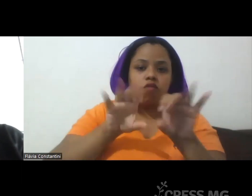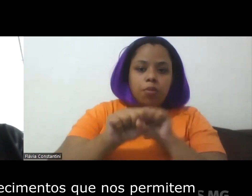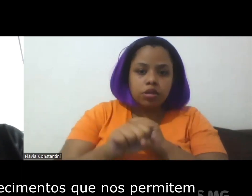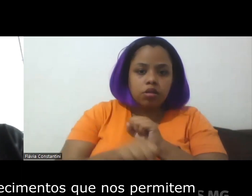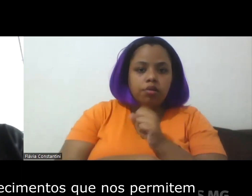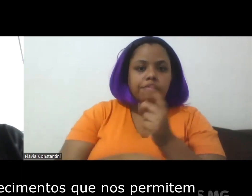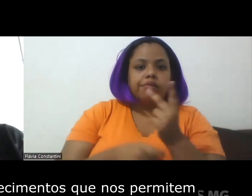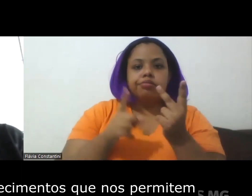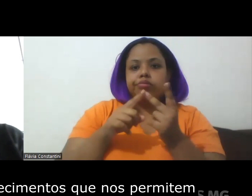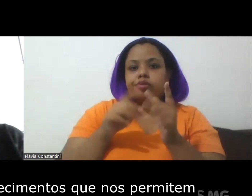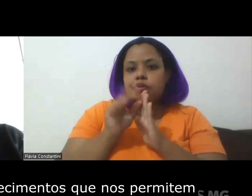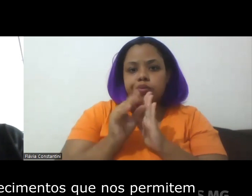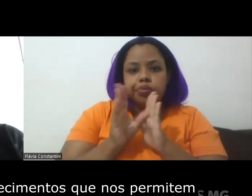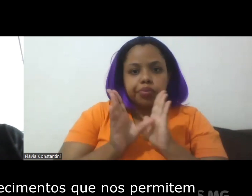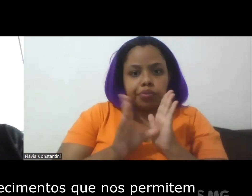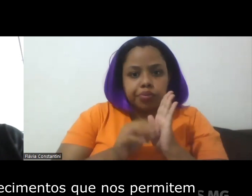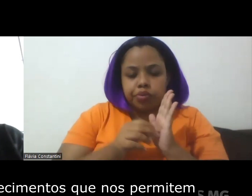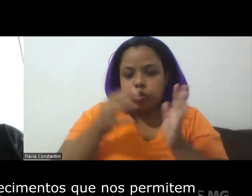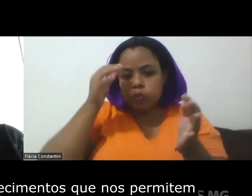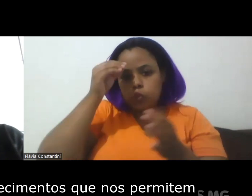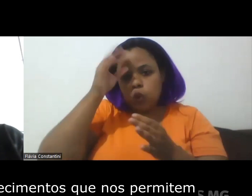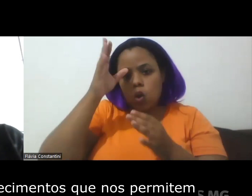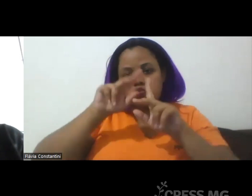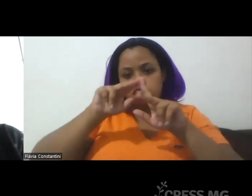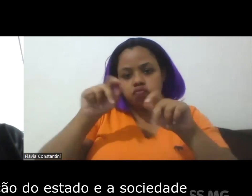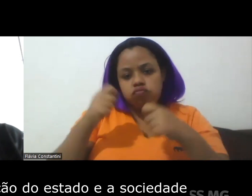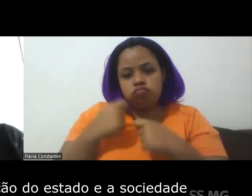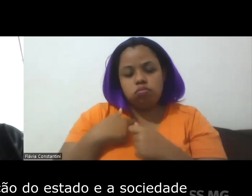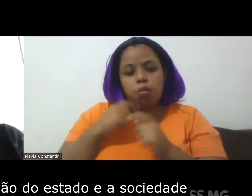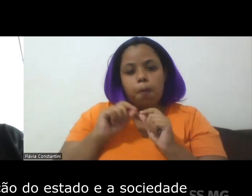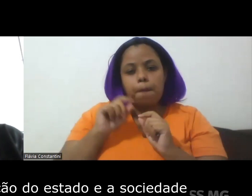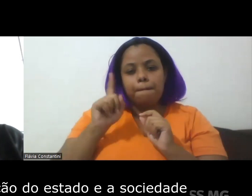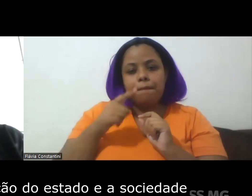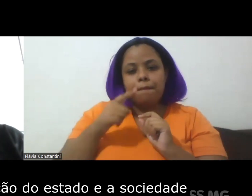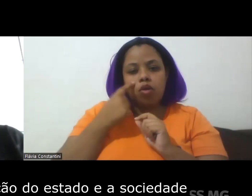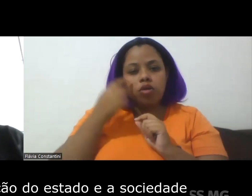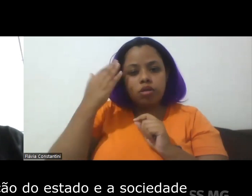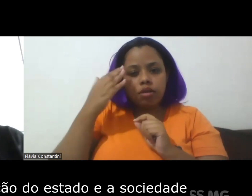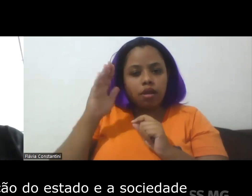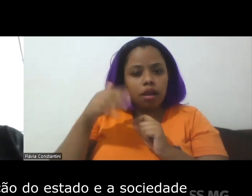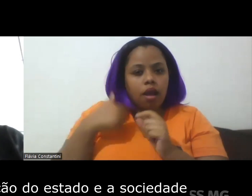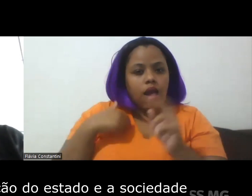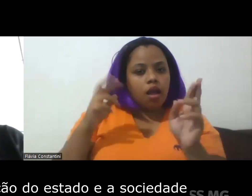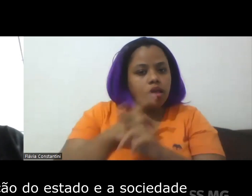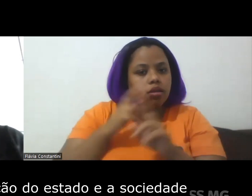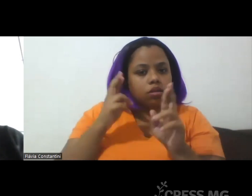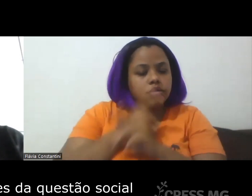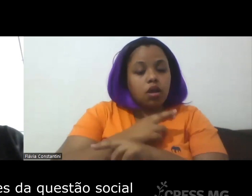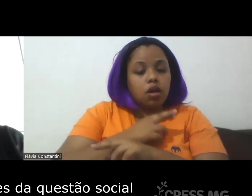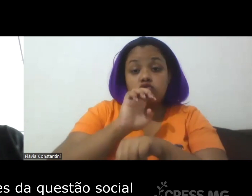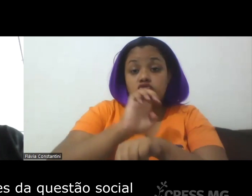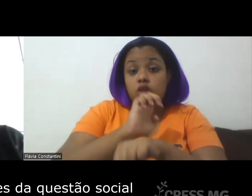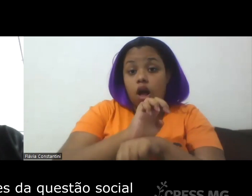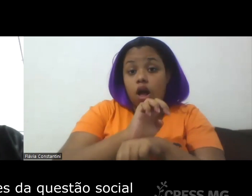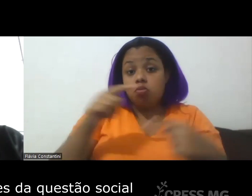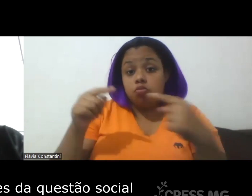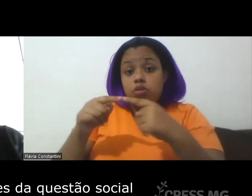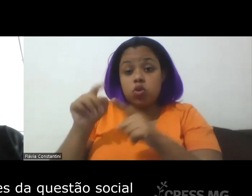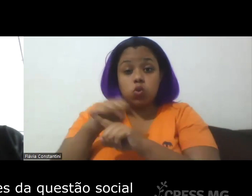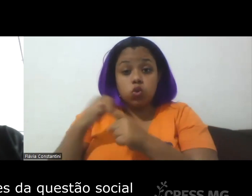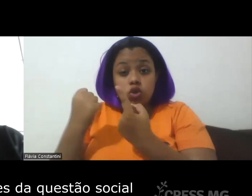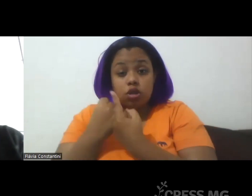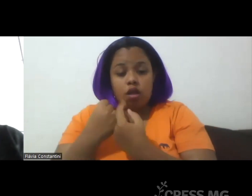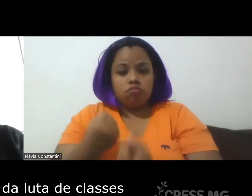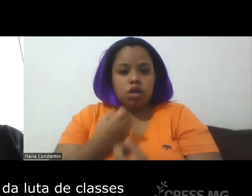um conjunto de conhecimentos que nos permitem compreender a relação do Estado e da sociedade as expressões da questão